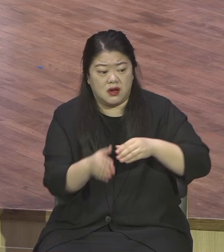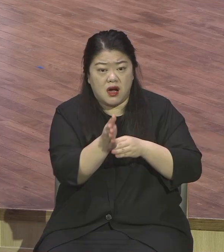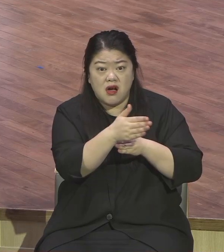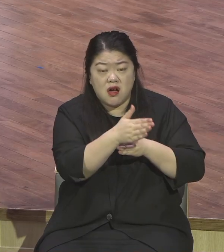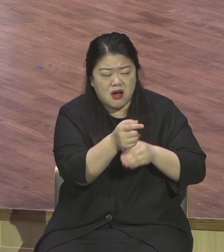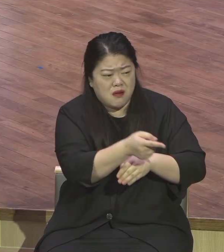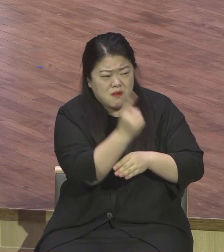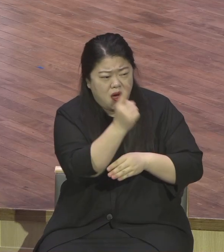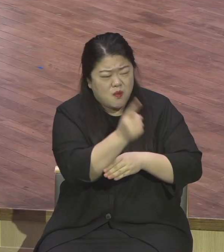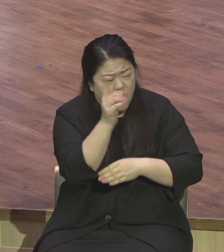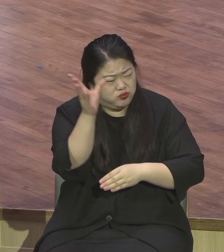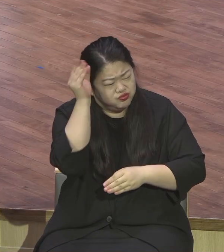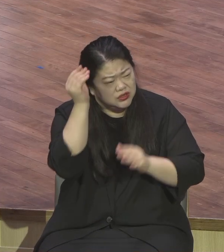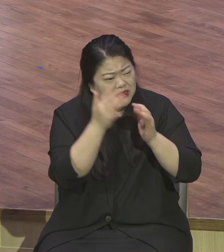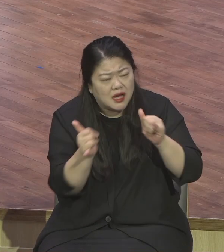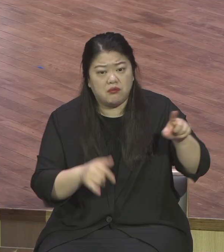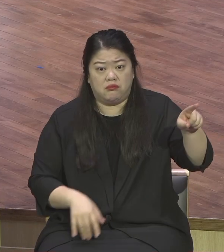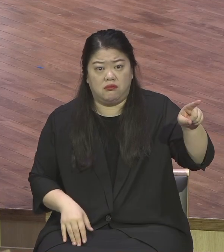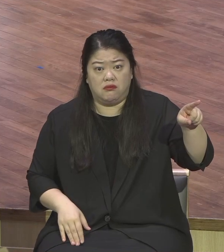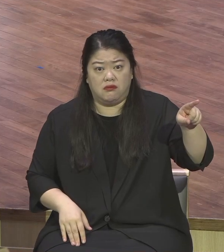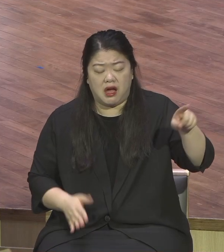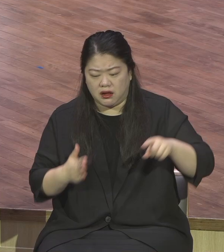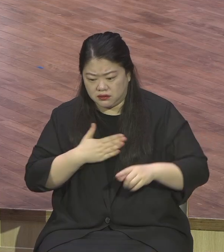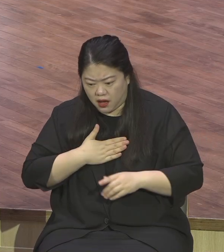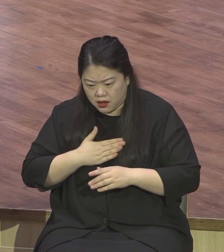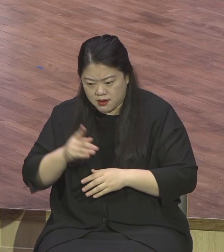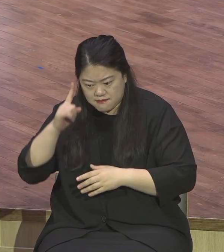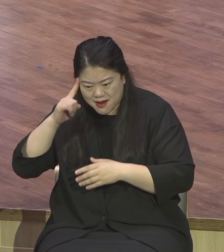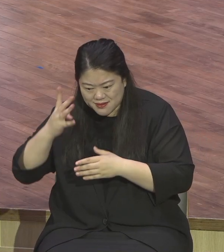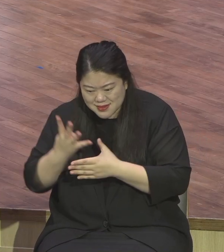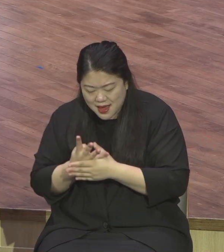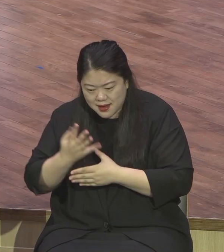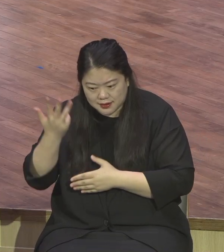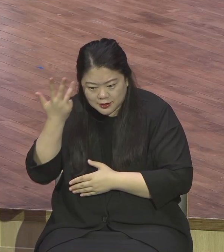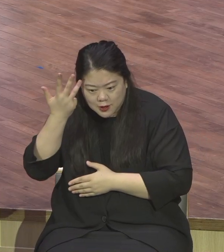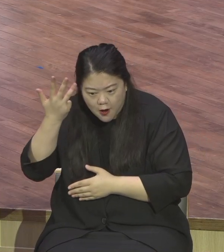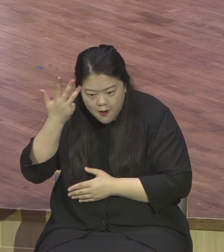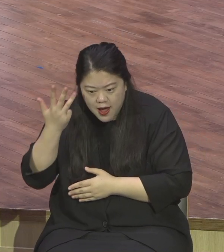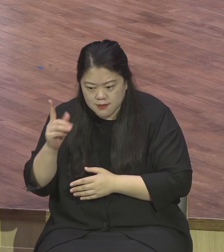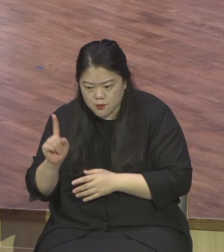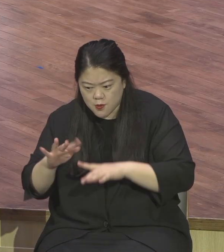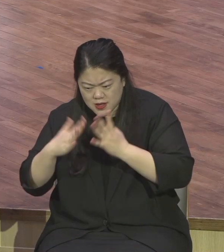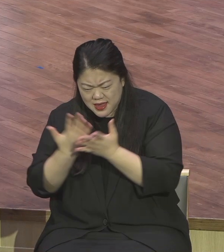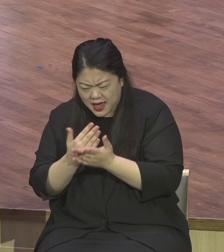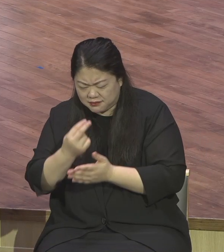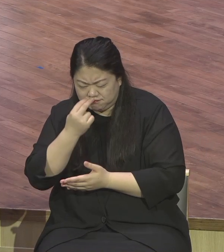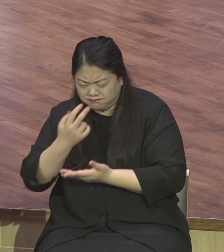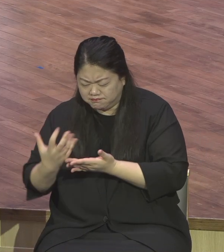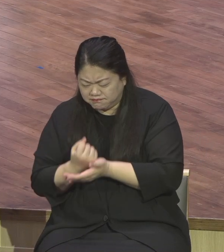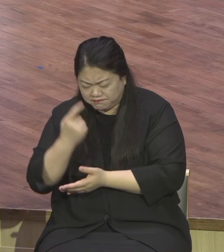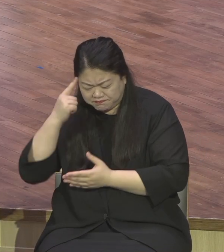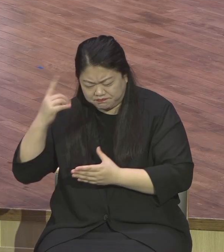않으면 사역이 안되니까 말 다 기록하지 않았지만 바울이 얼마나 존중상한 이리 많으면